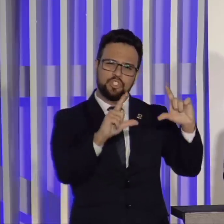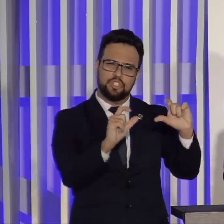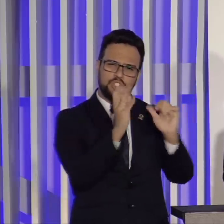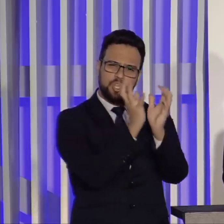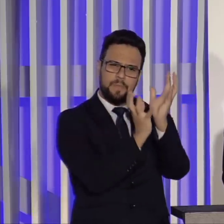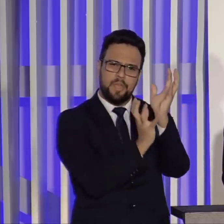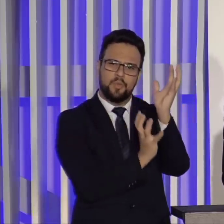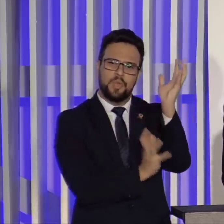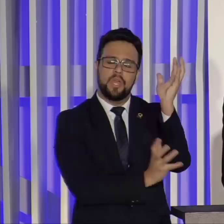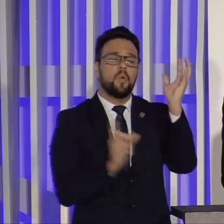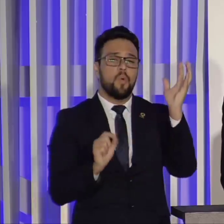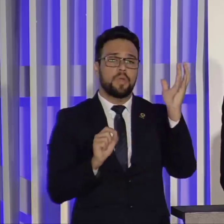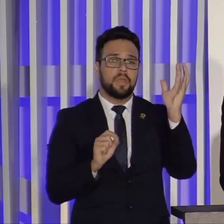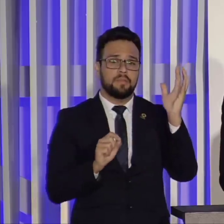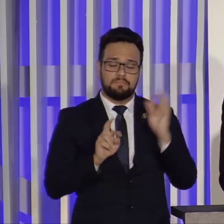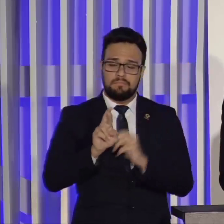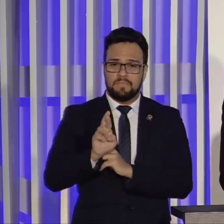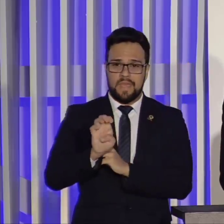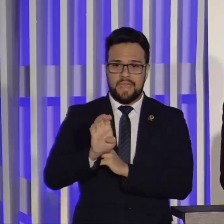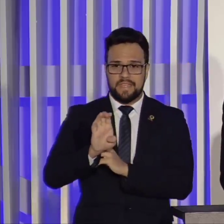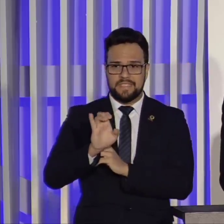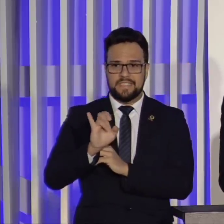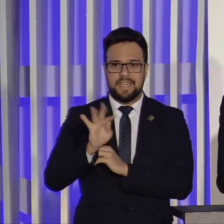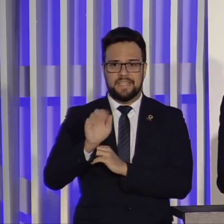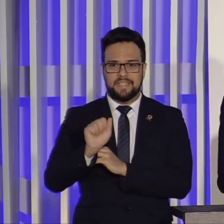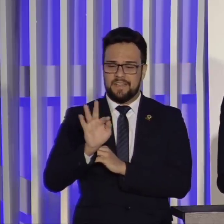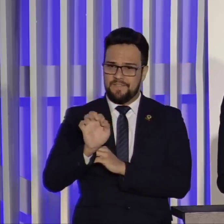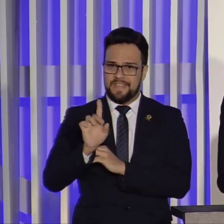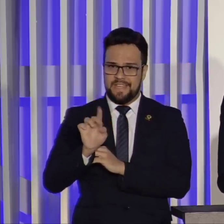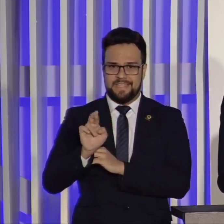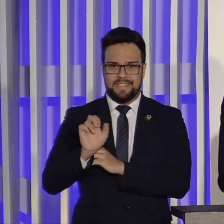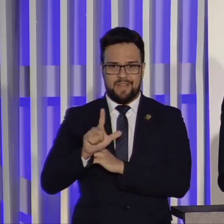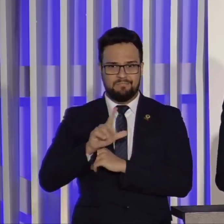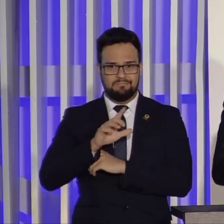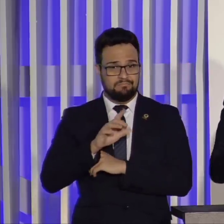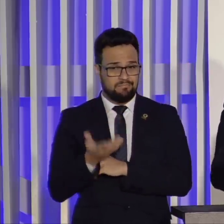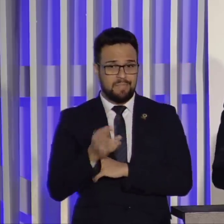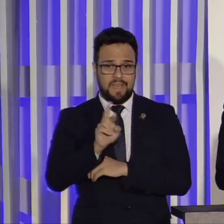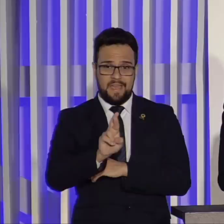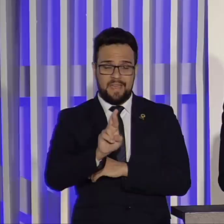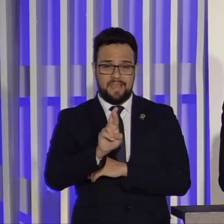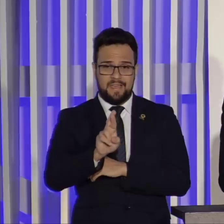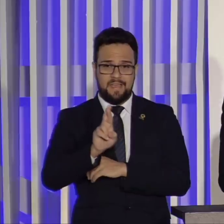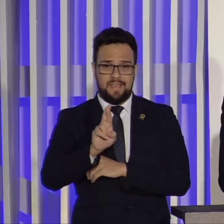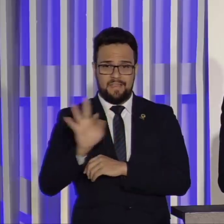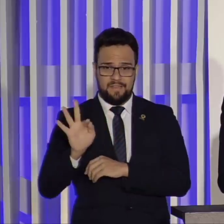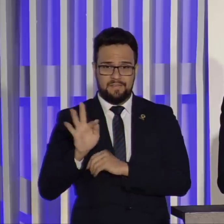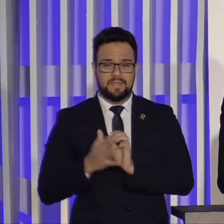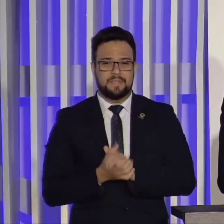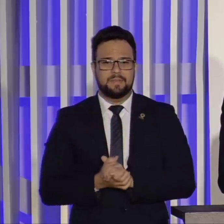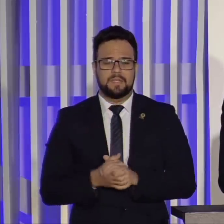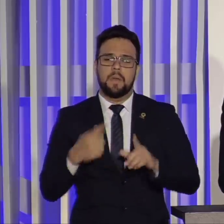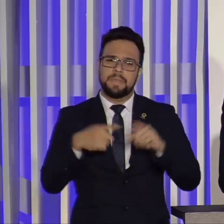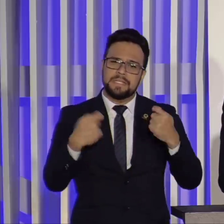receita federal. Dá para imaginar o número de instruções normativas que tem lá? Nós devemos reduzir isso daí. Cada